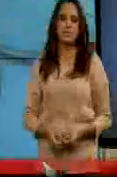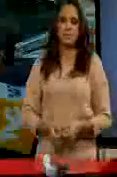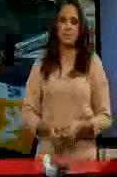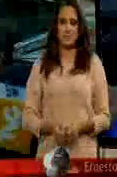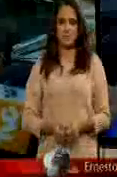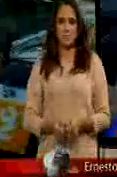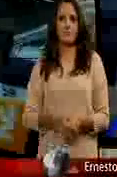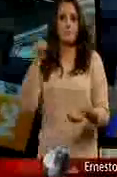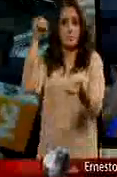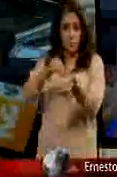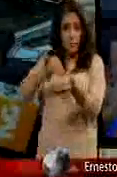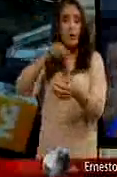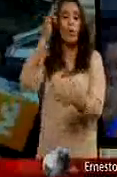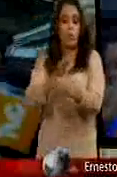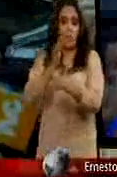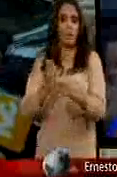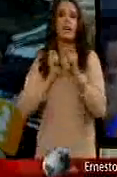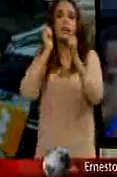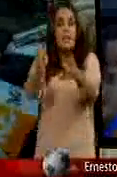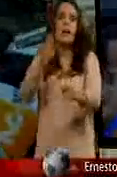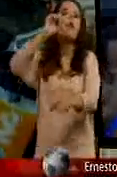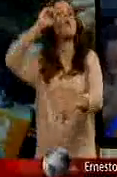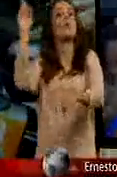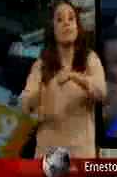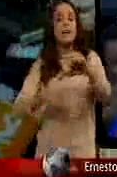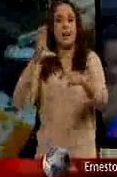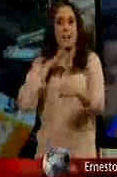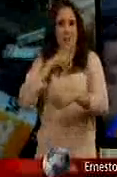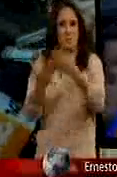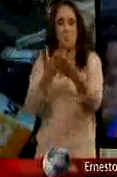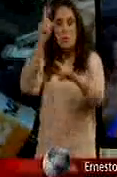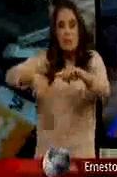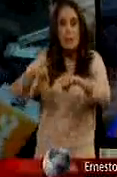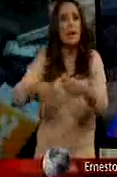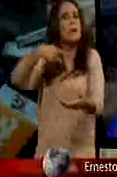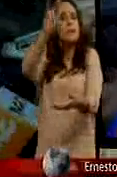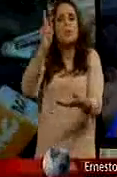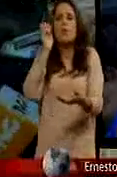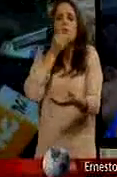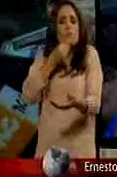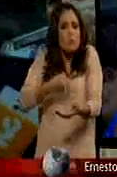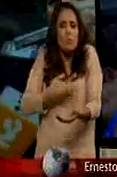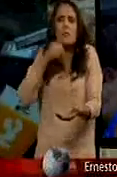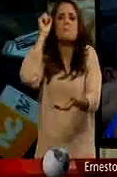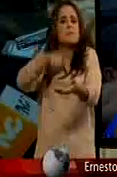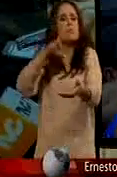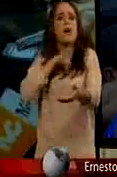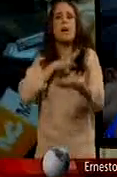Aún cuando se concedan O se eliminen Algunos de los rubros propuestos De todas maneras Va a afectar A amplios sectores de la población